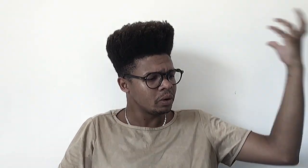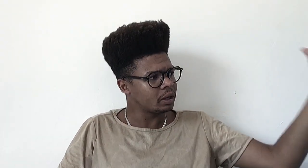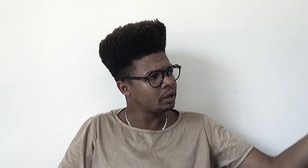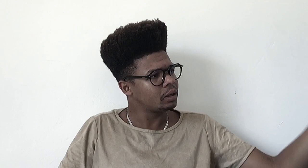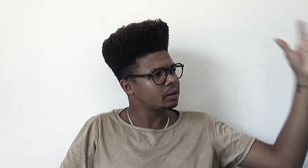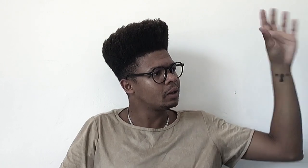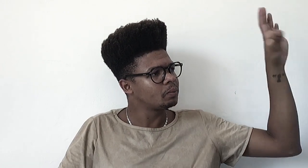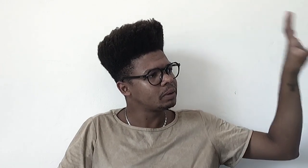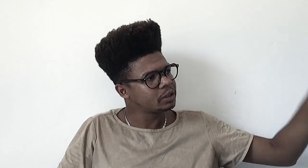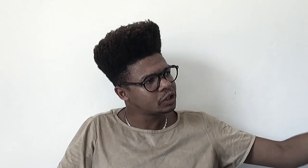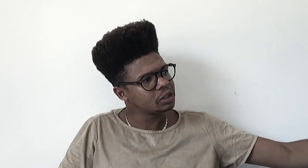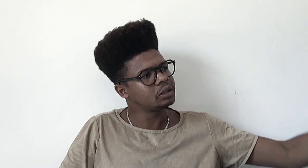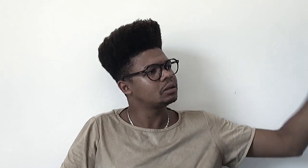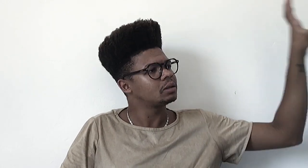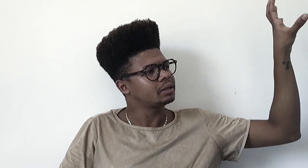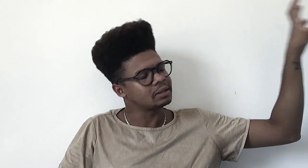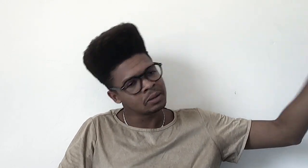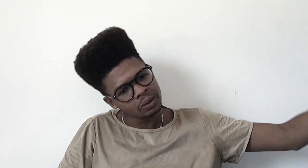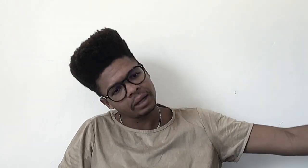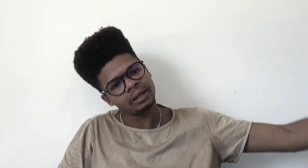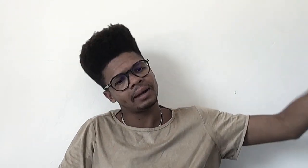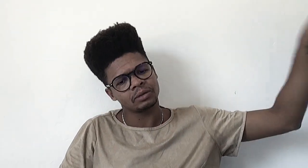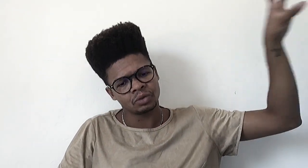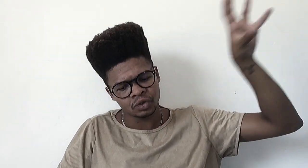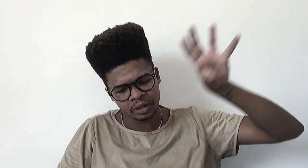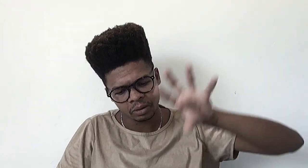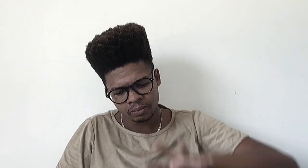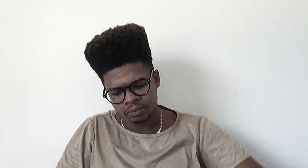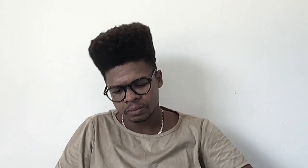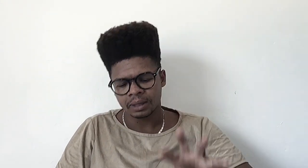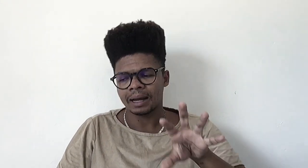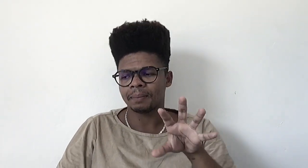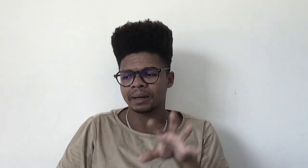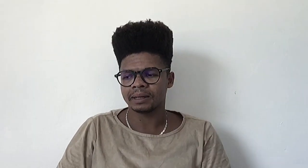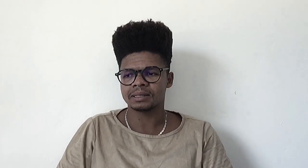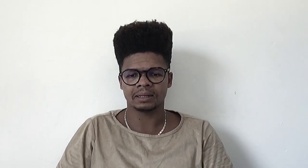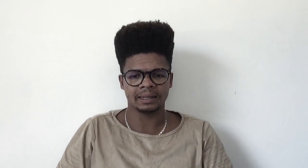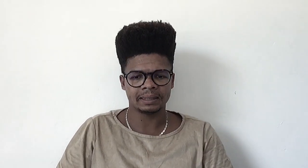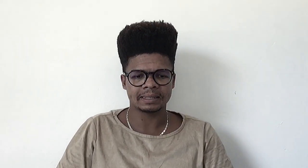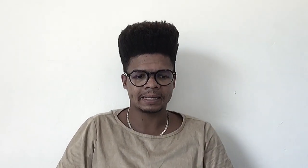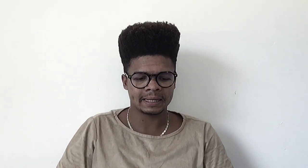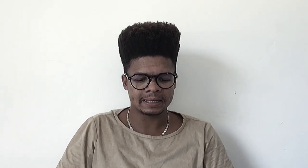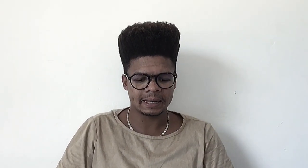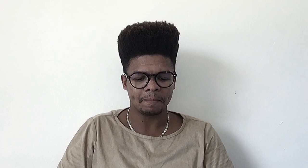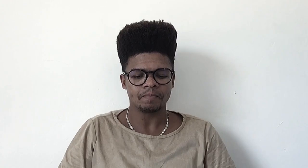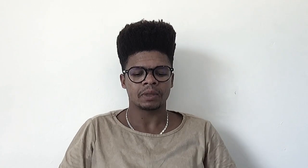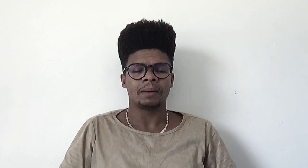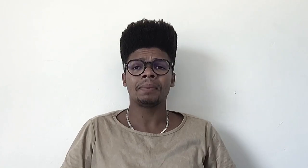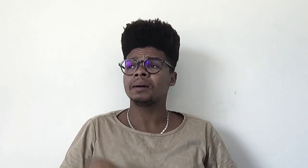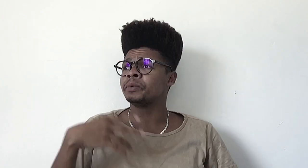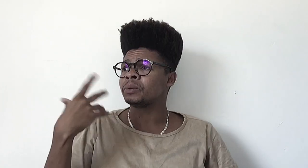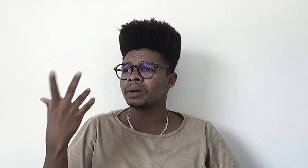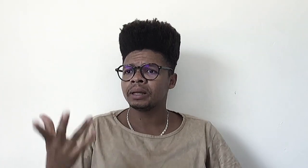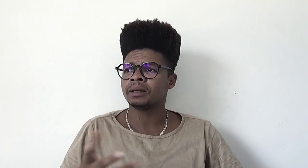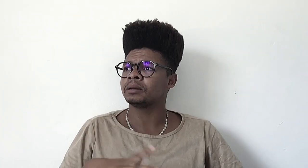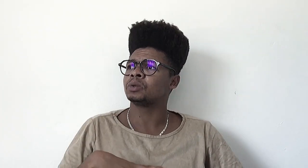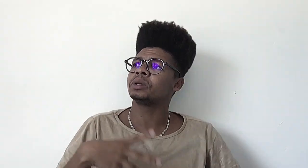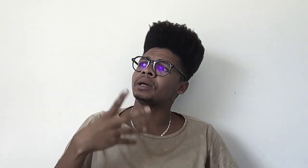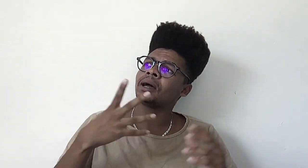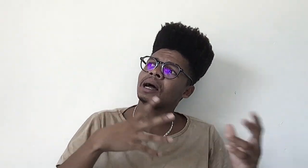que não permitir que a singularidade do sujeito apareça na ciência. Para muito além do que, ah,